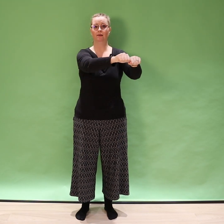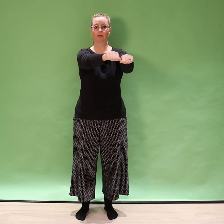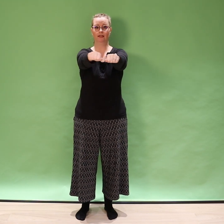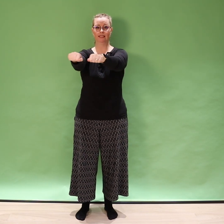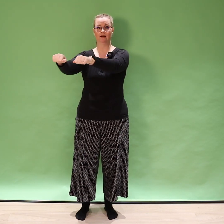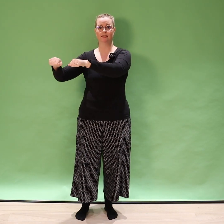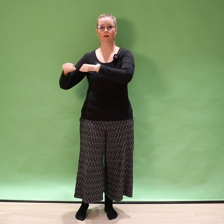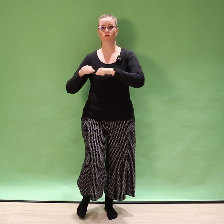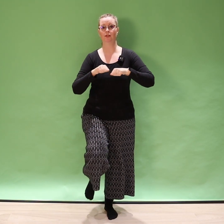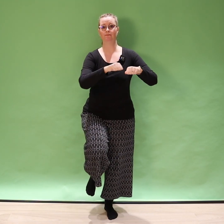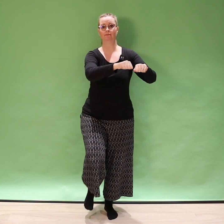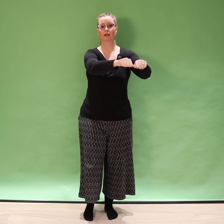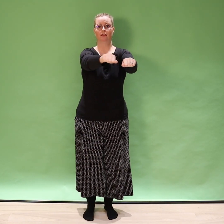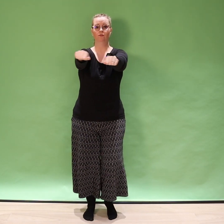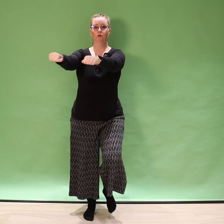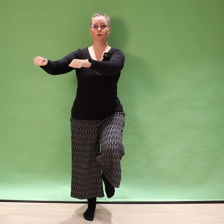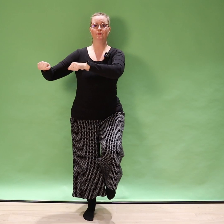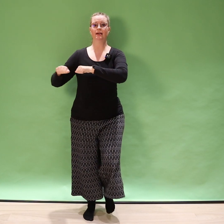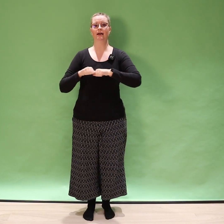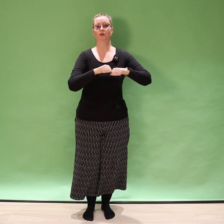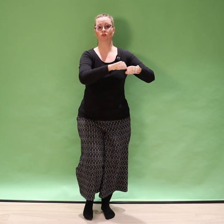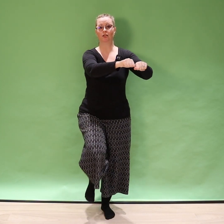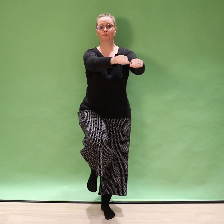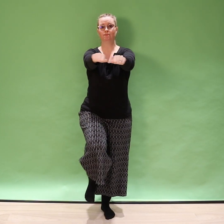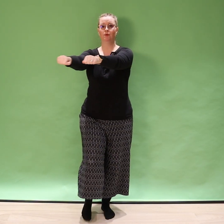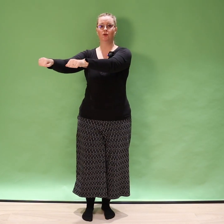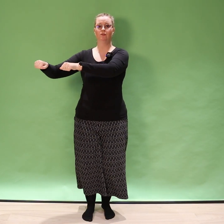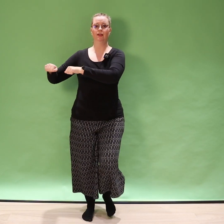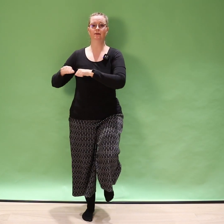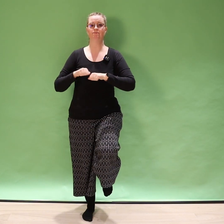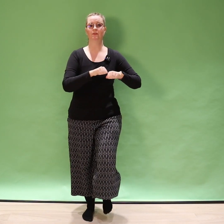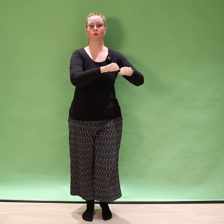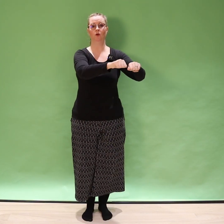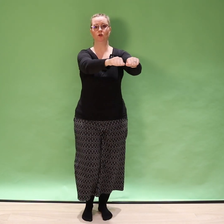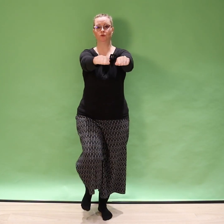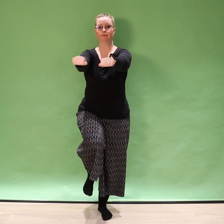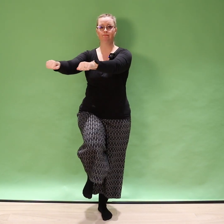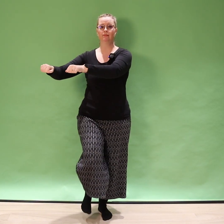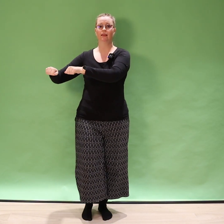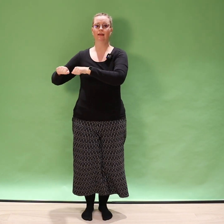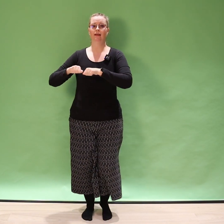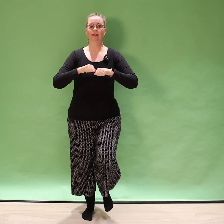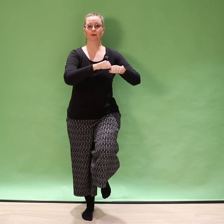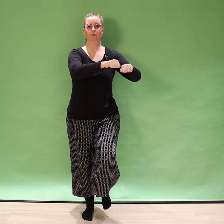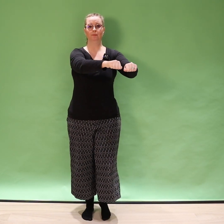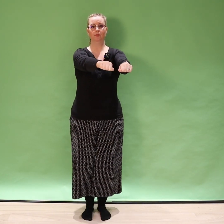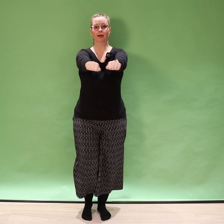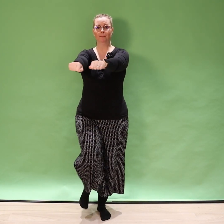marssiaskellusta. Vuoron perään nostat polvia ylös. Ja pyri